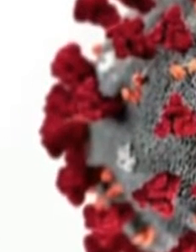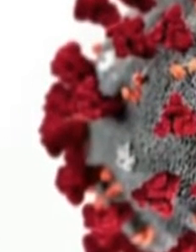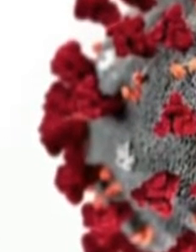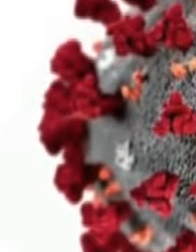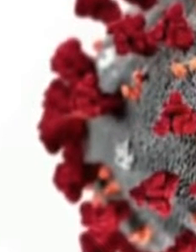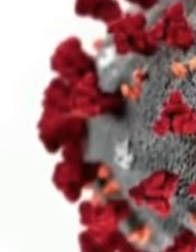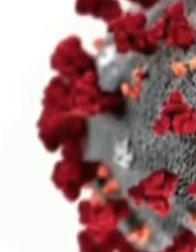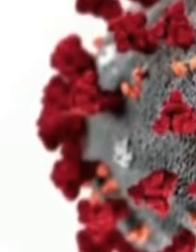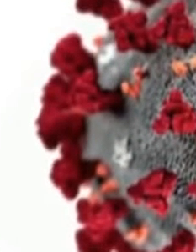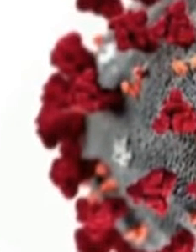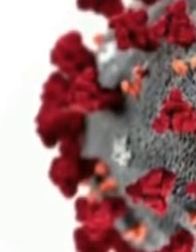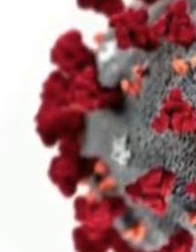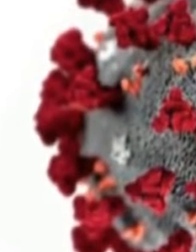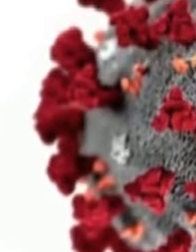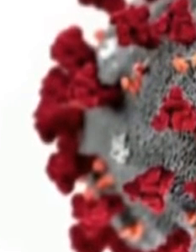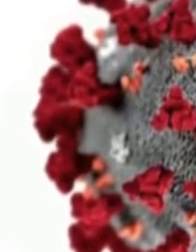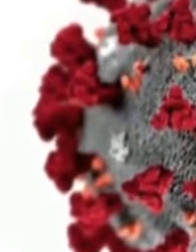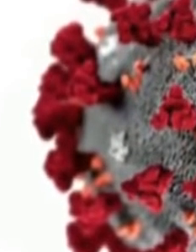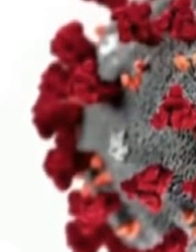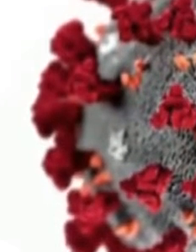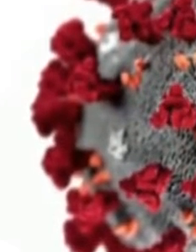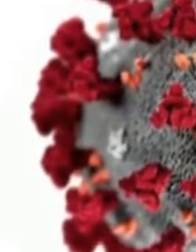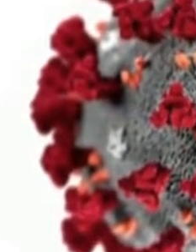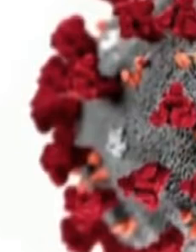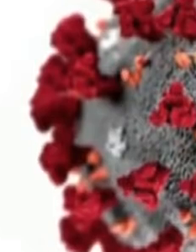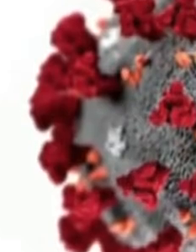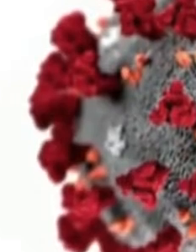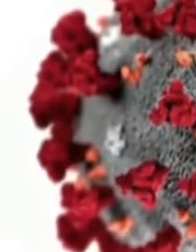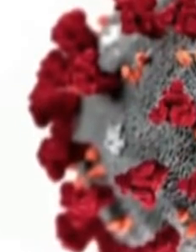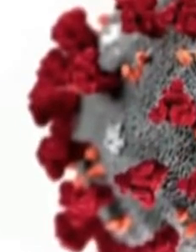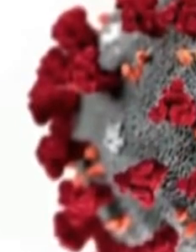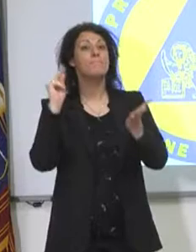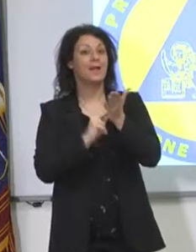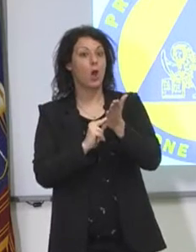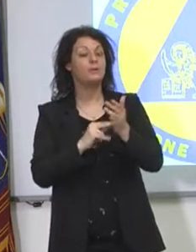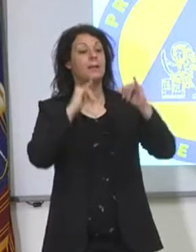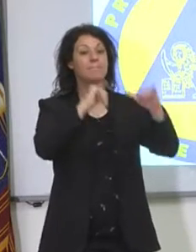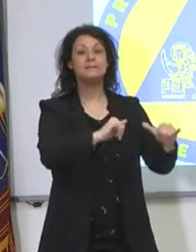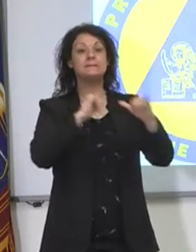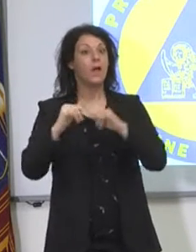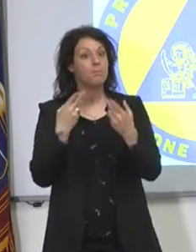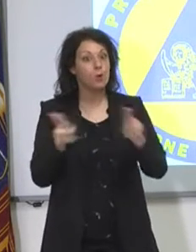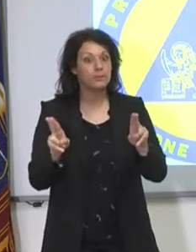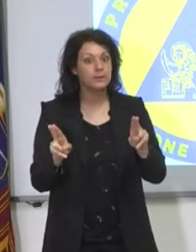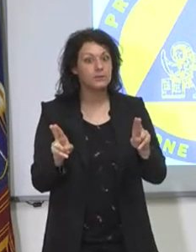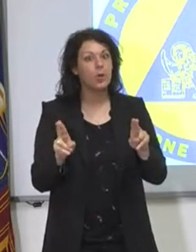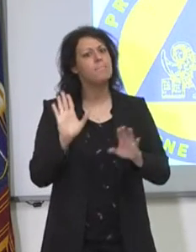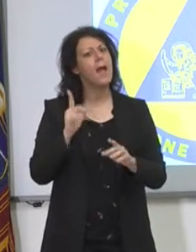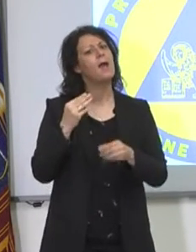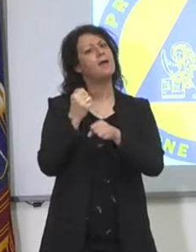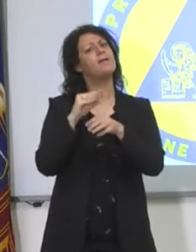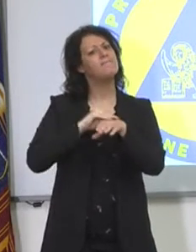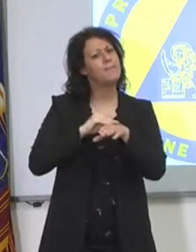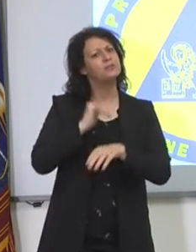dall'oggi al domani, la convivenza deve essere affrontata con regole chiare e il Governatore contrattacca. Puoi andare in farmacia, in edicola, in parafarmacia,